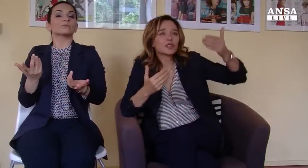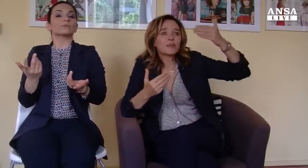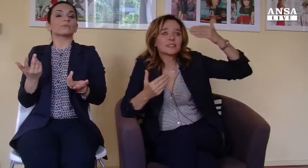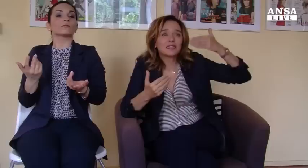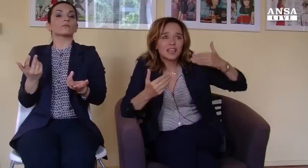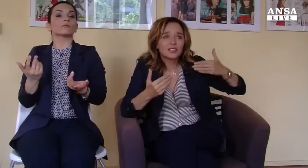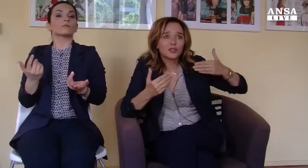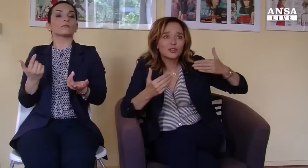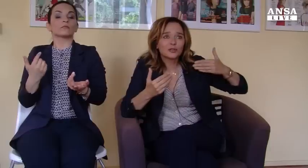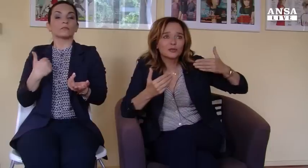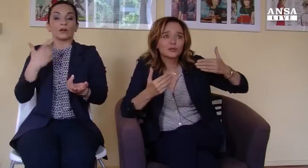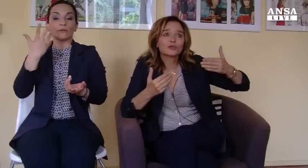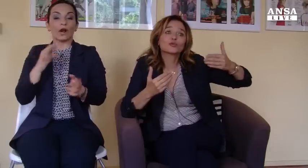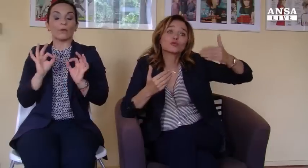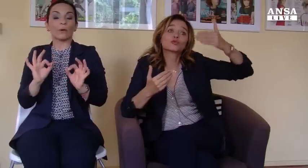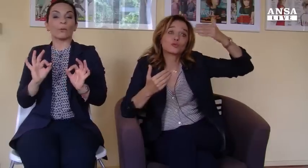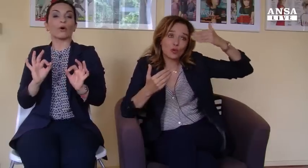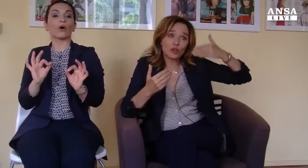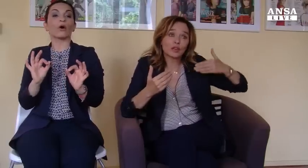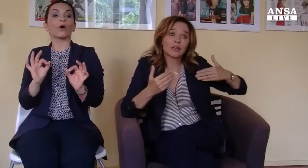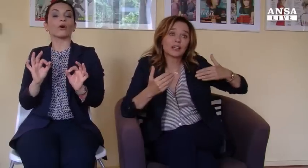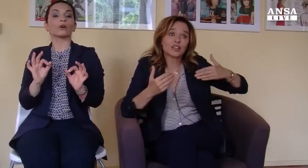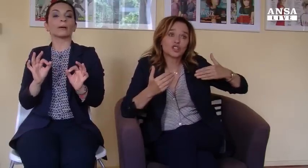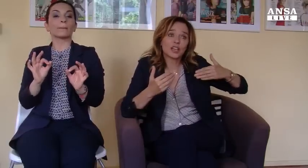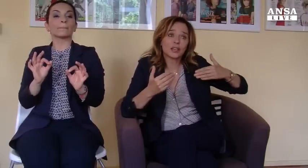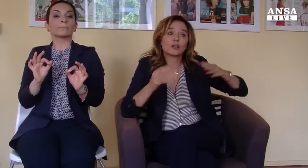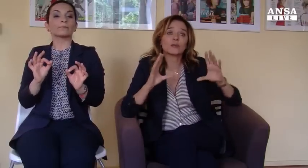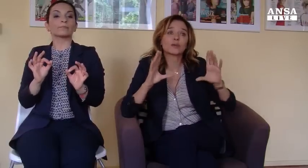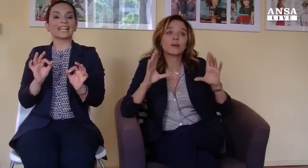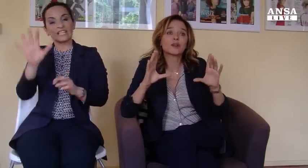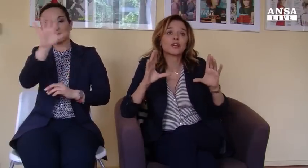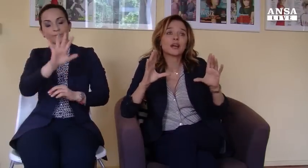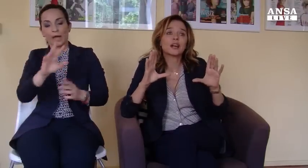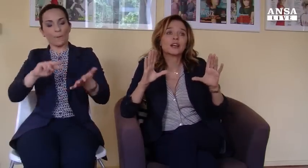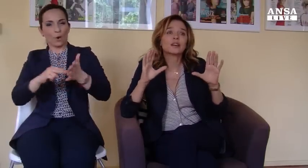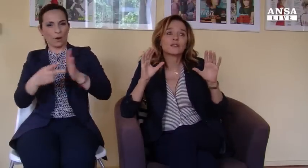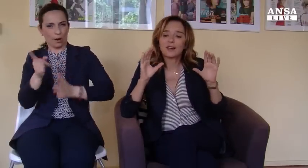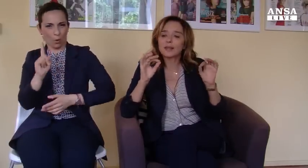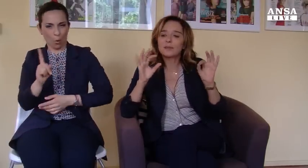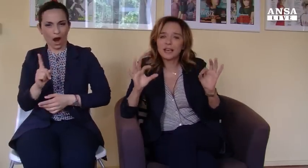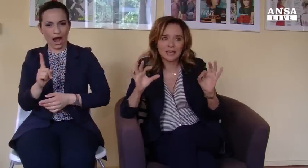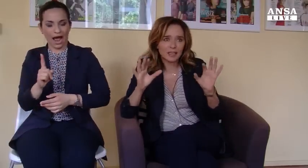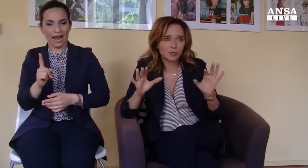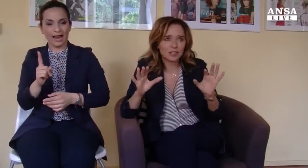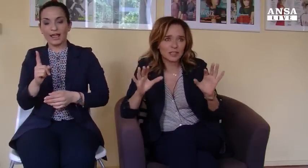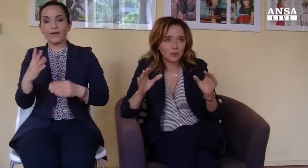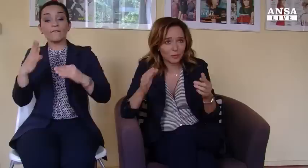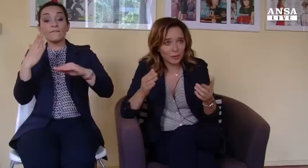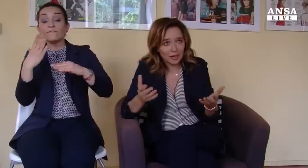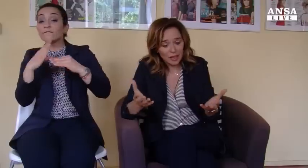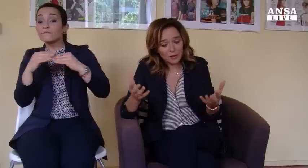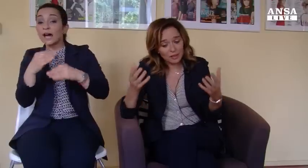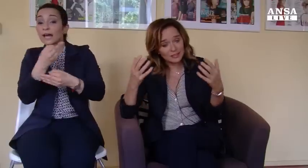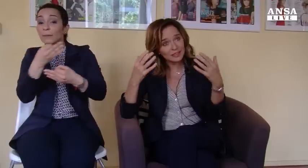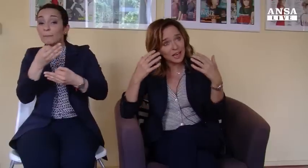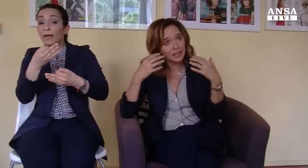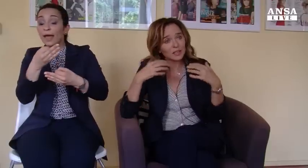senza poter mettere dietro quello che è la scena. Il problema non era fare bene la lingua dei segni, il problema